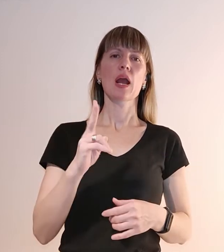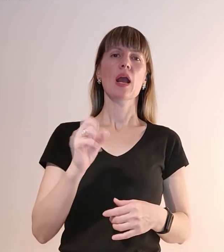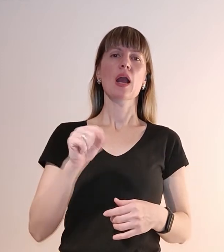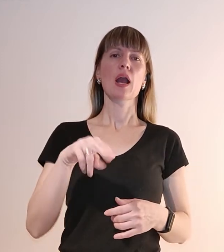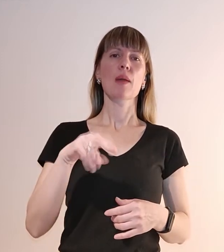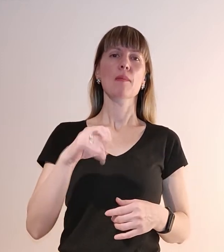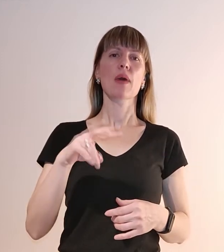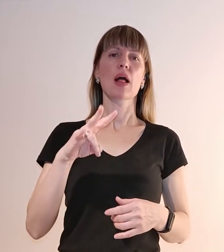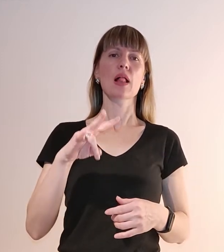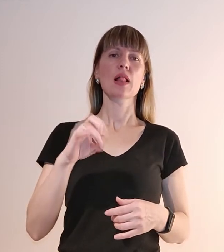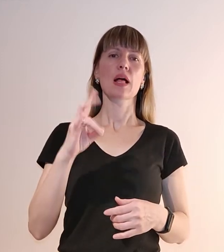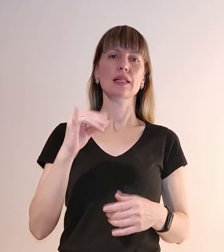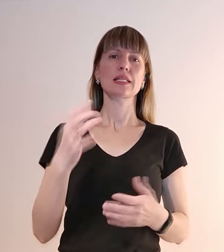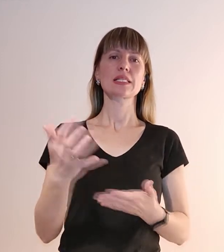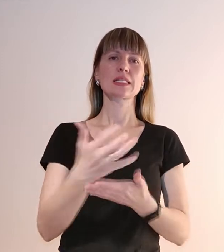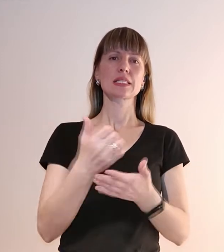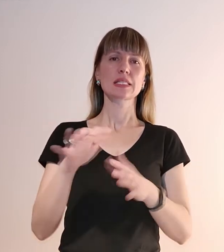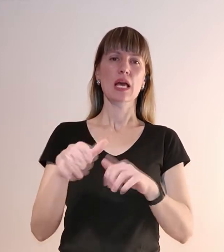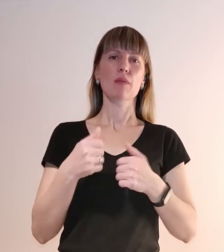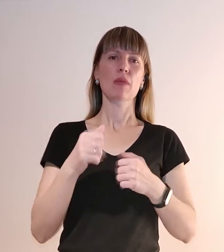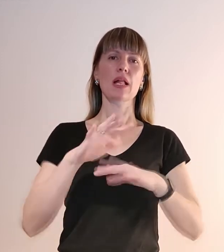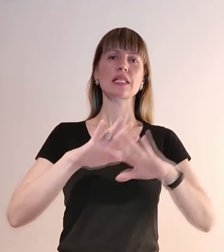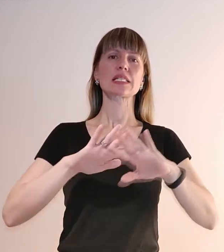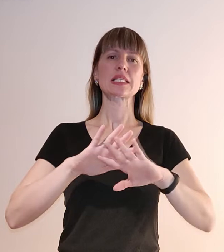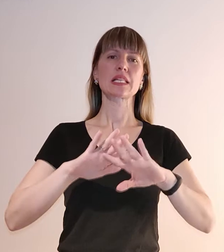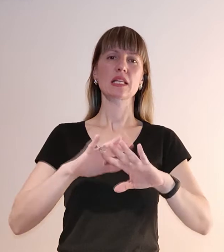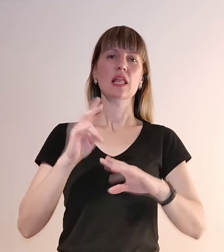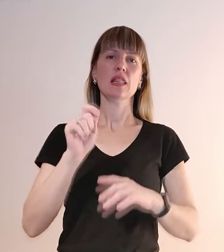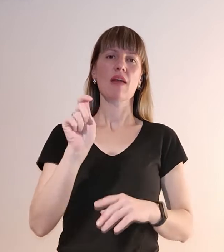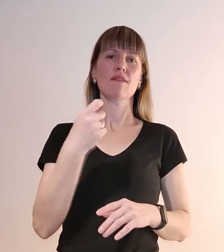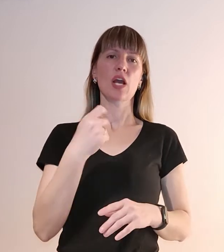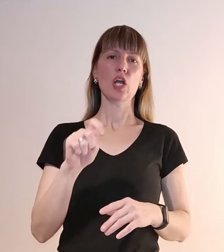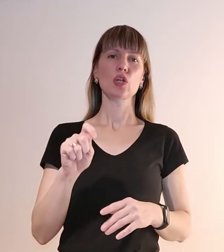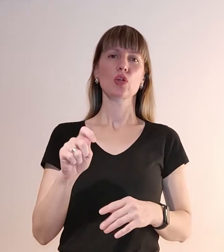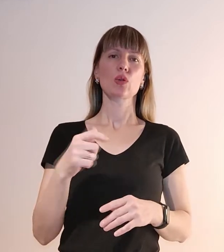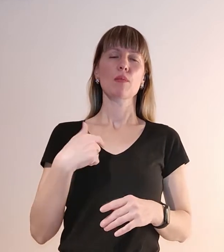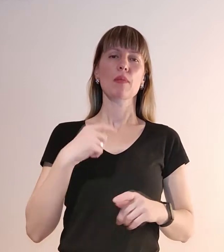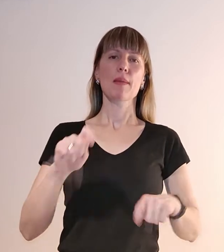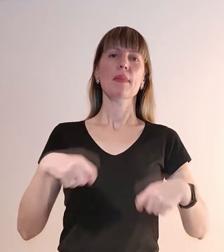забрали сітки на фронт. Ми передали їм